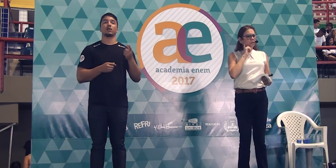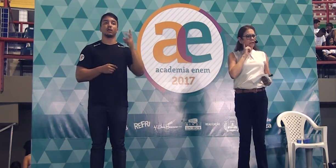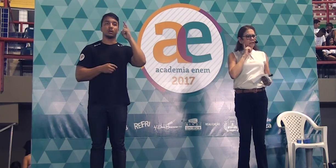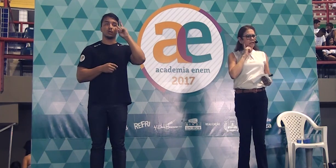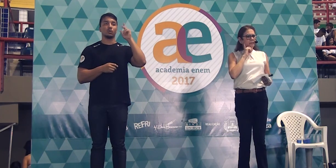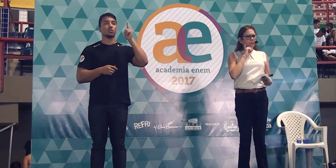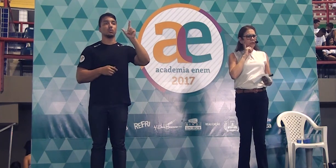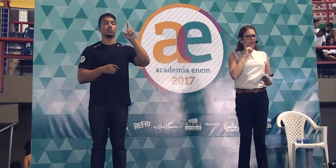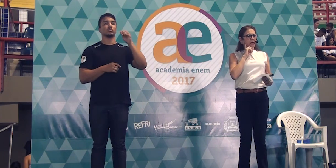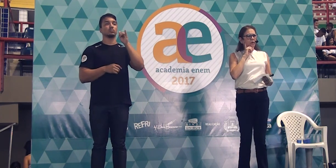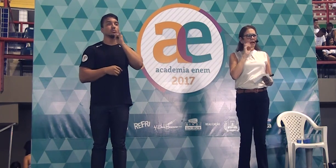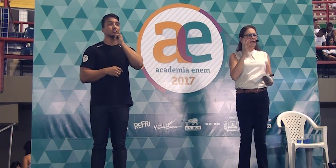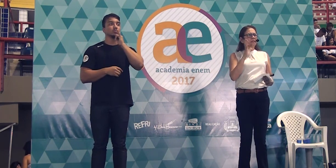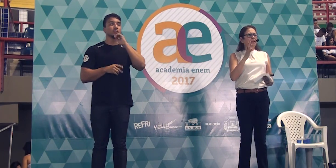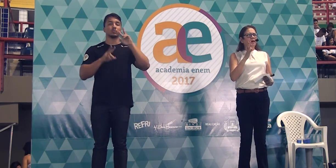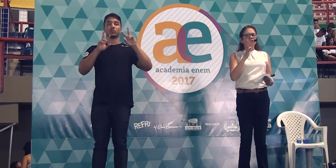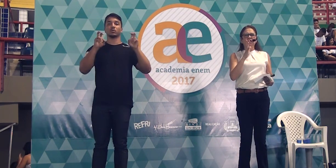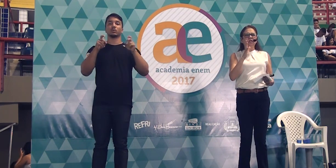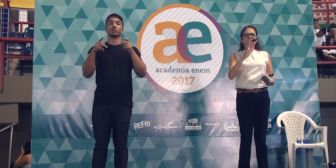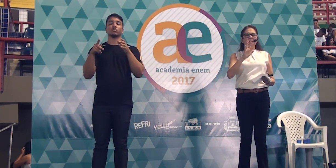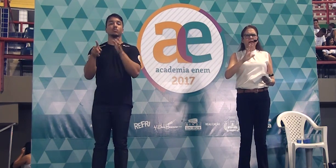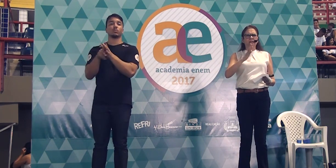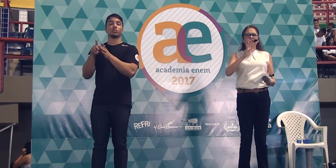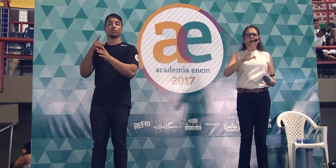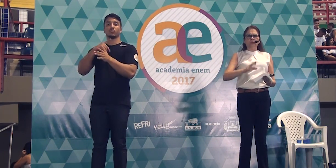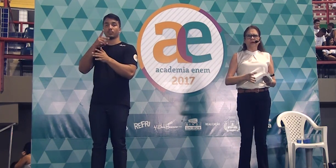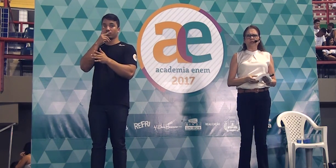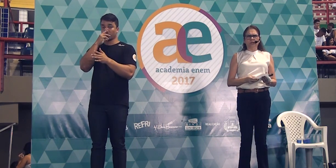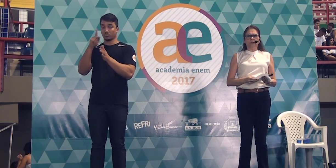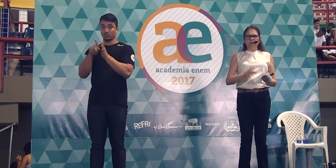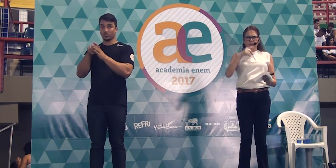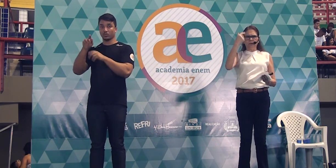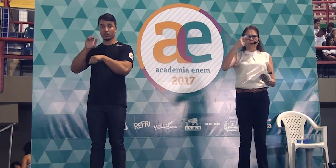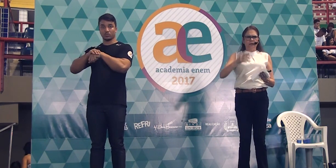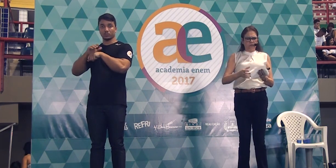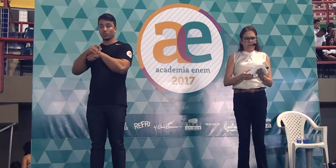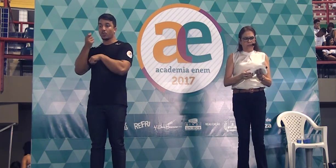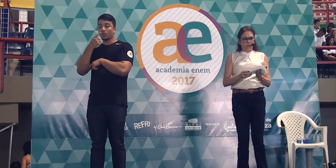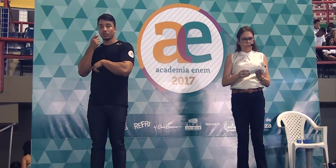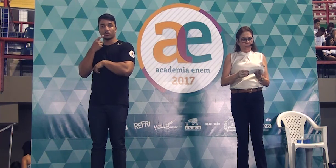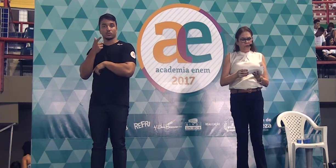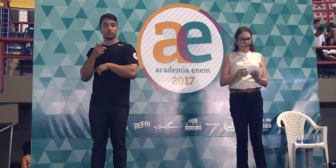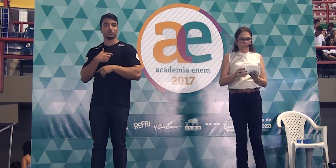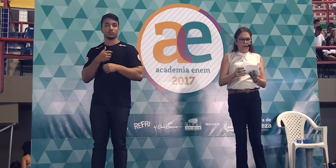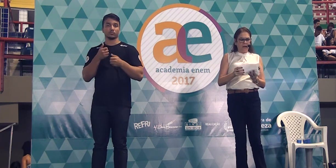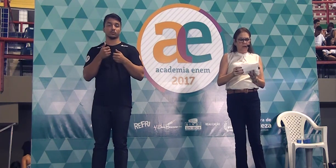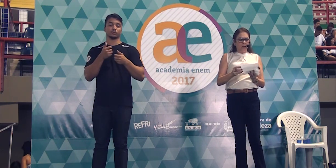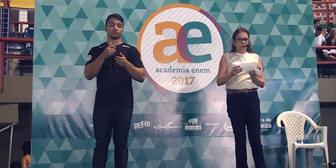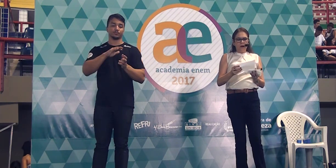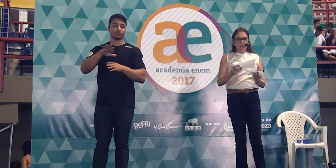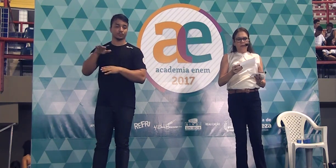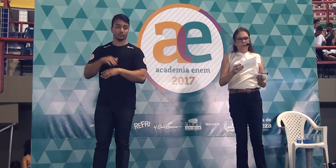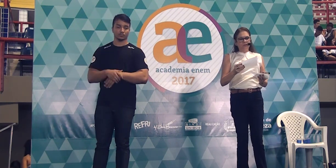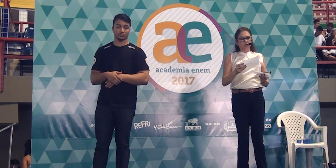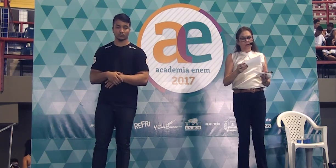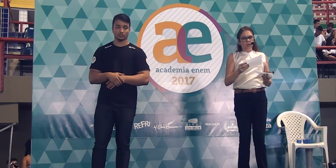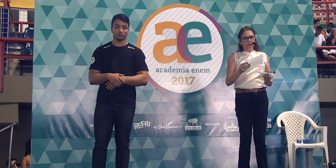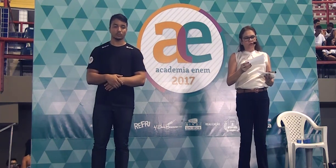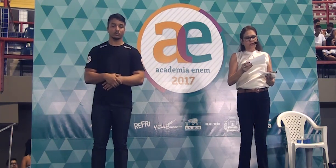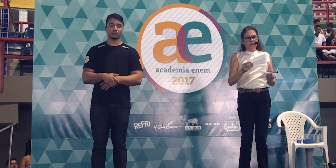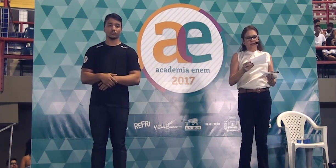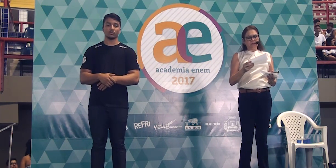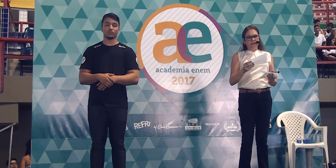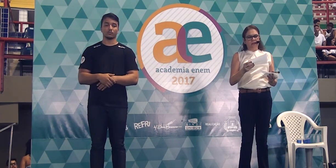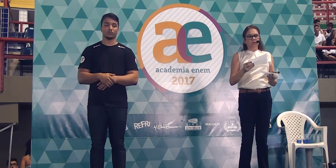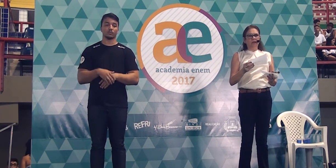um outro exemplo que era com relação a gente que se automedica, se eu lembrar eu cito. Vamos lá, qual a pessoa